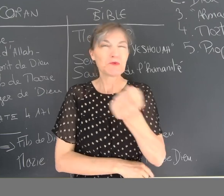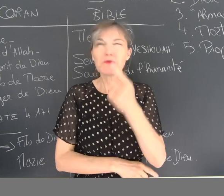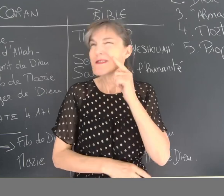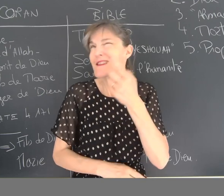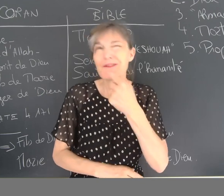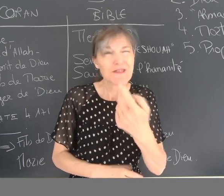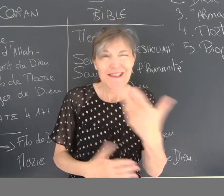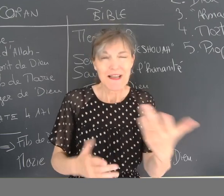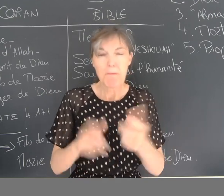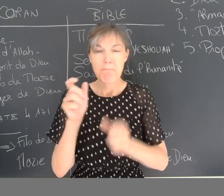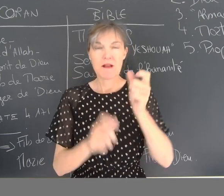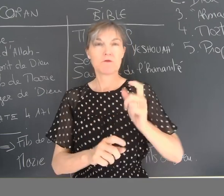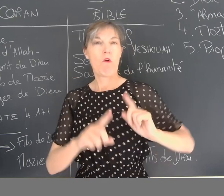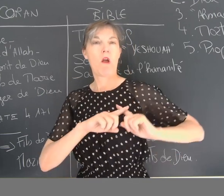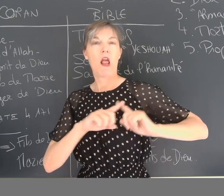sont concernées par la vie dans la société.